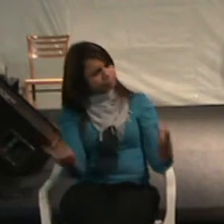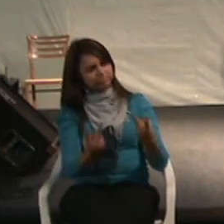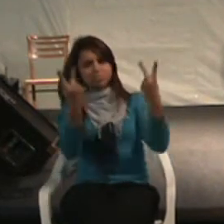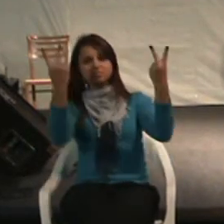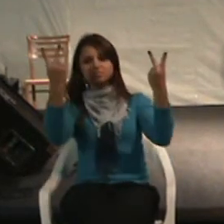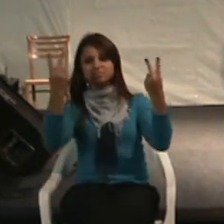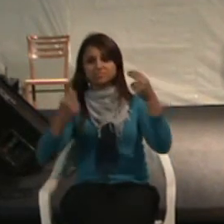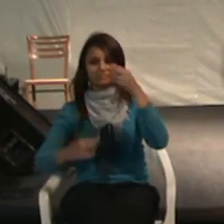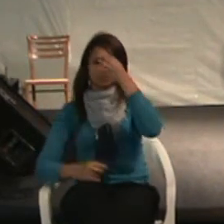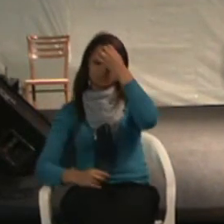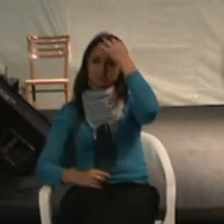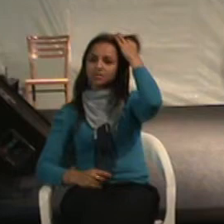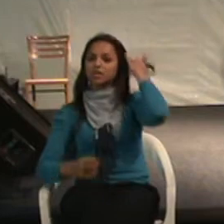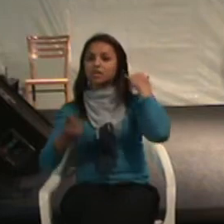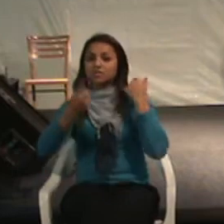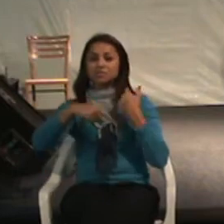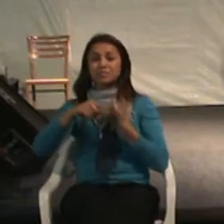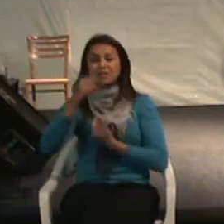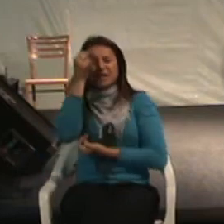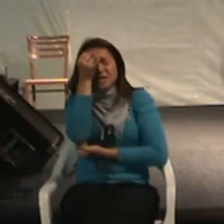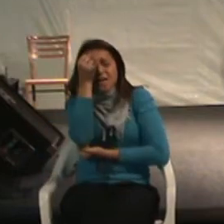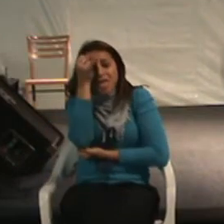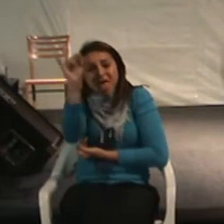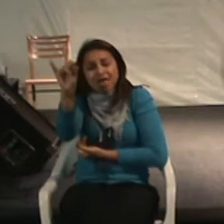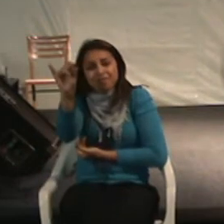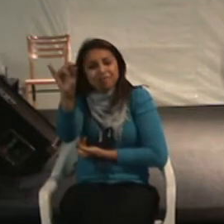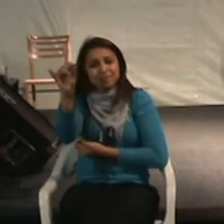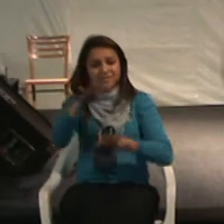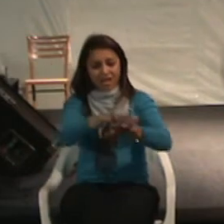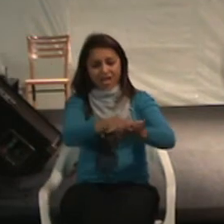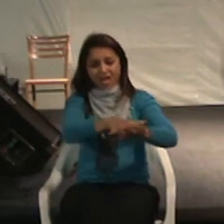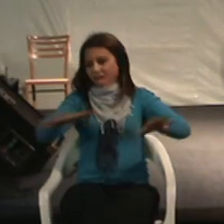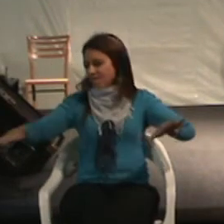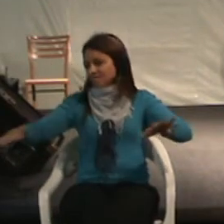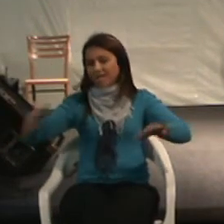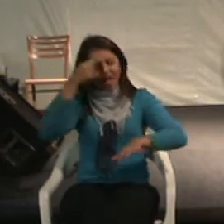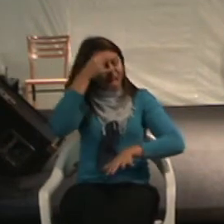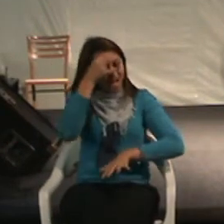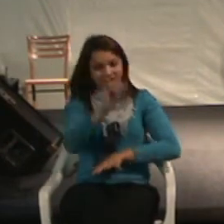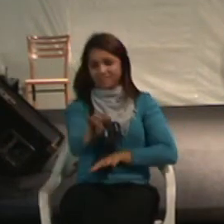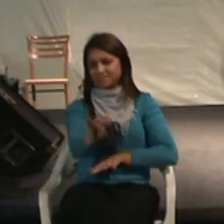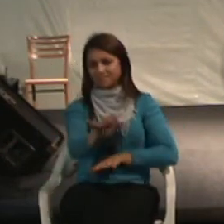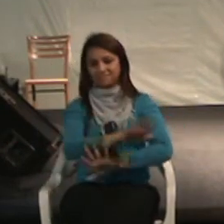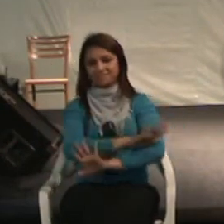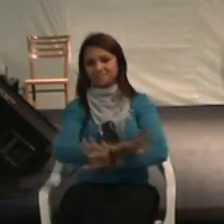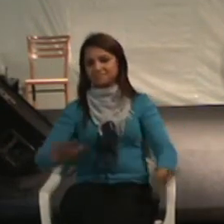a exclusão zero. Ok? Ok.